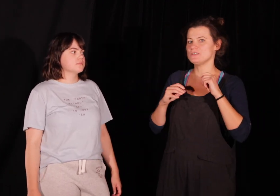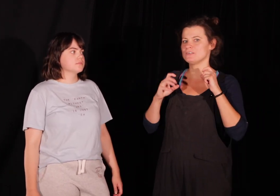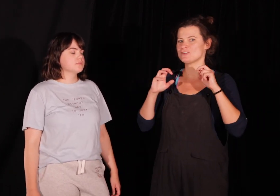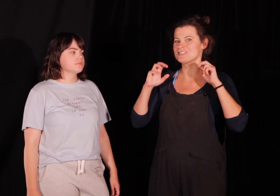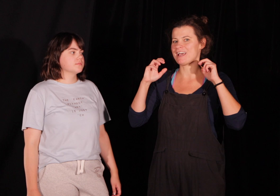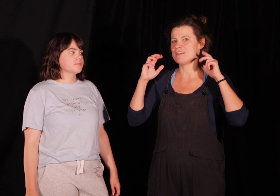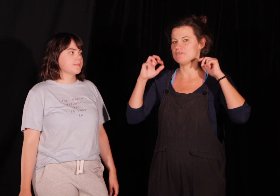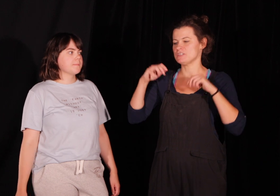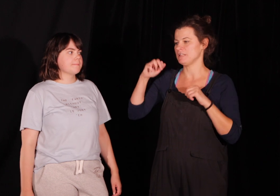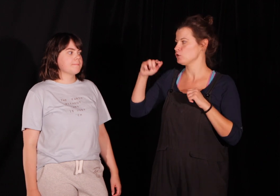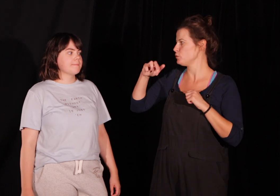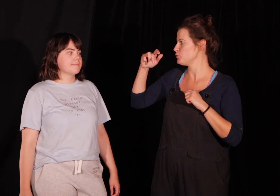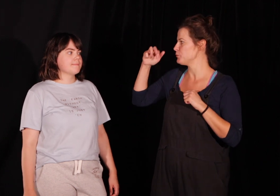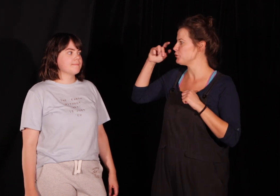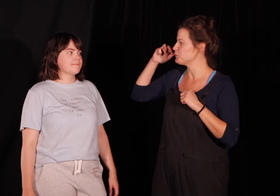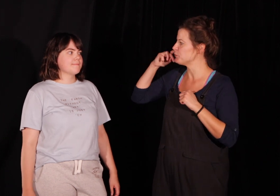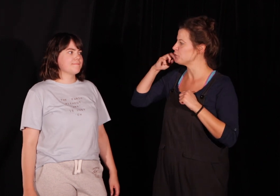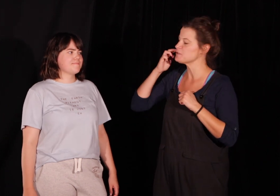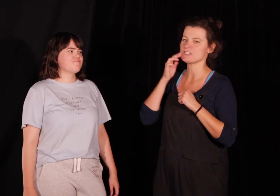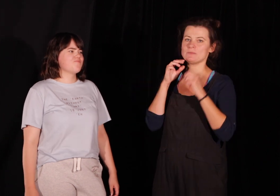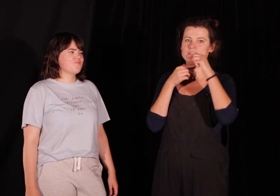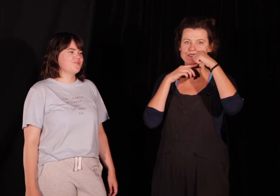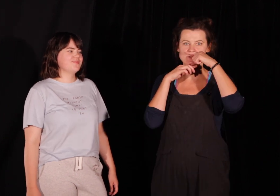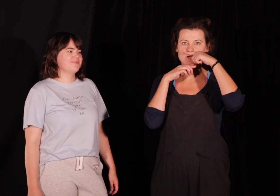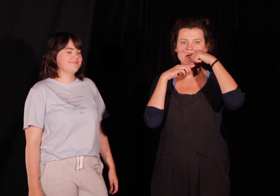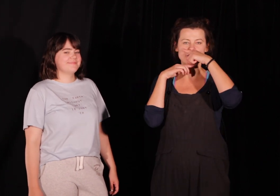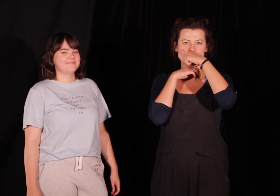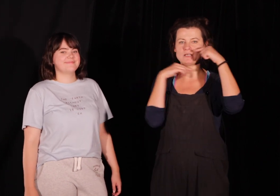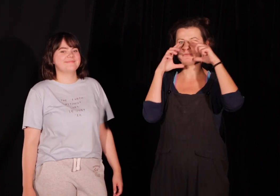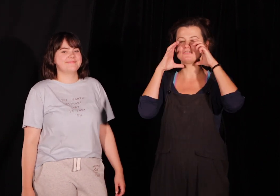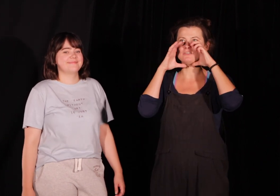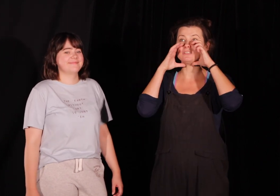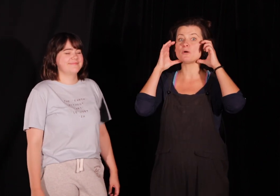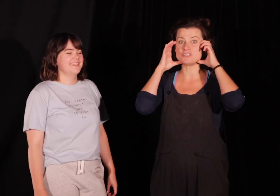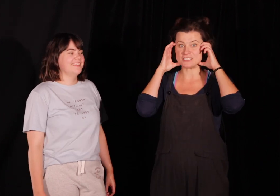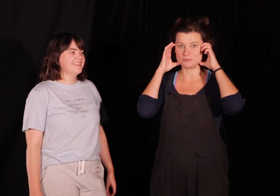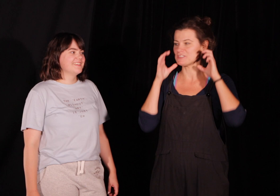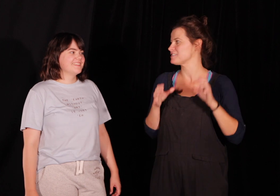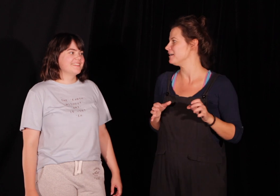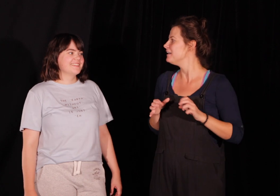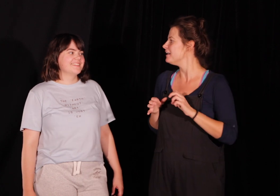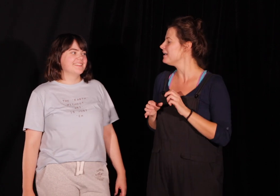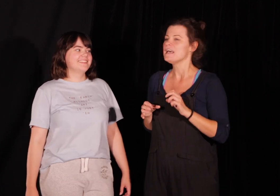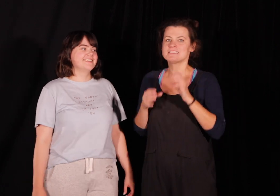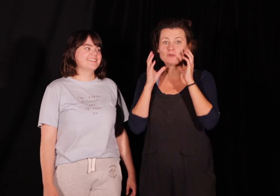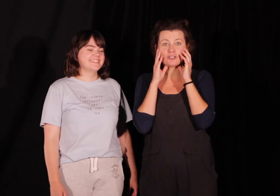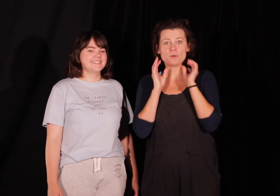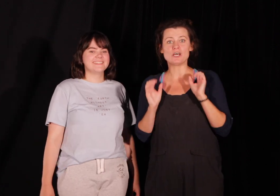troszeczkę wyżej, tak? Typ, typ, typ, typ. Skaczemy i jesteśmy jakby w tym obszarze troszeczkę. Zanim do tego obszaru